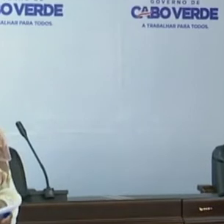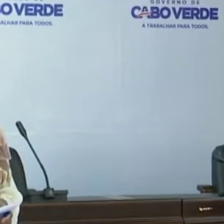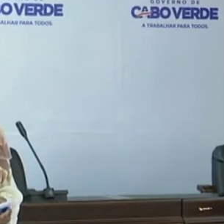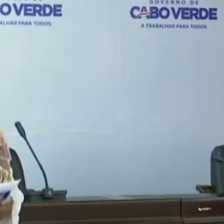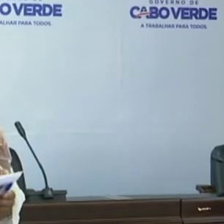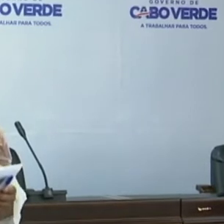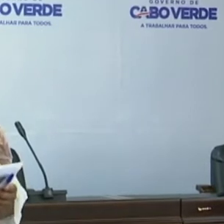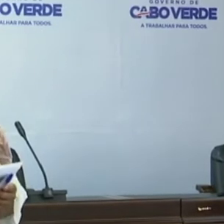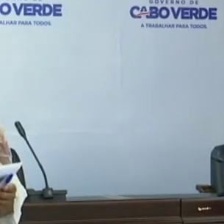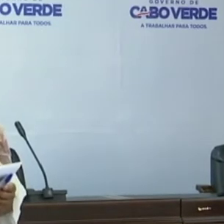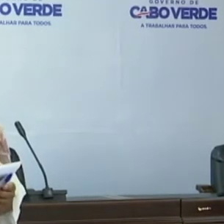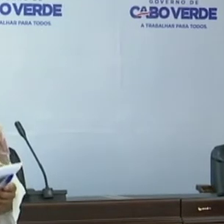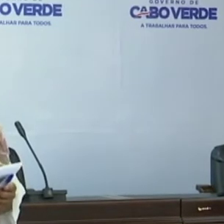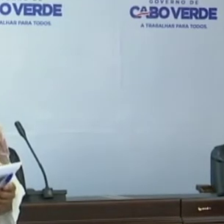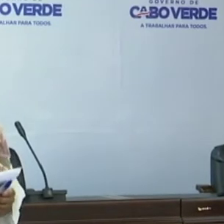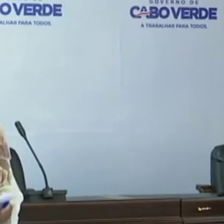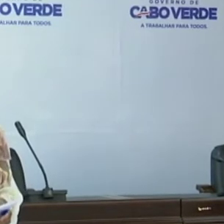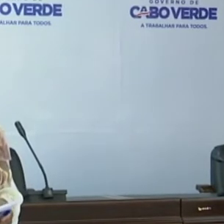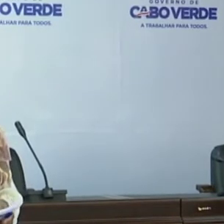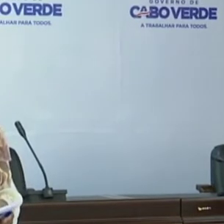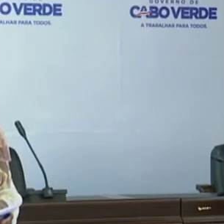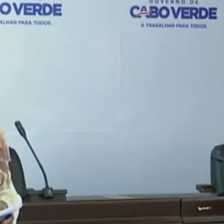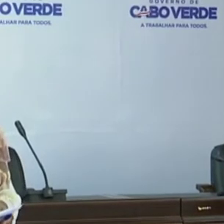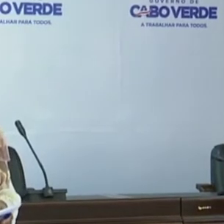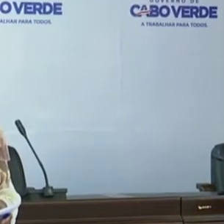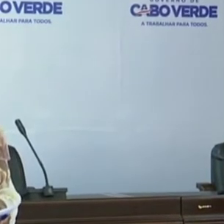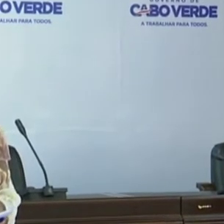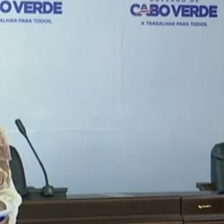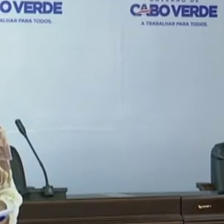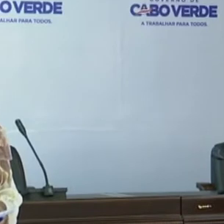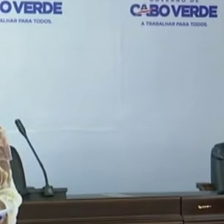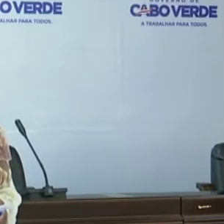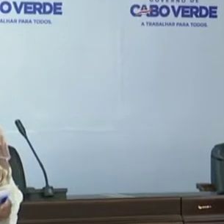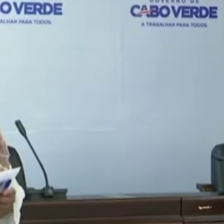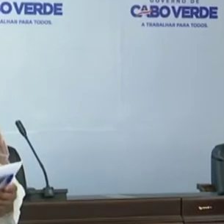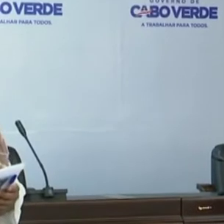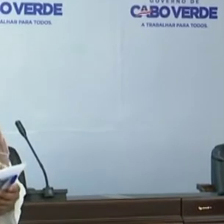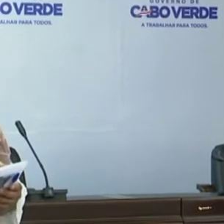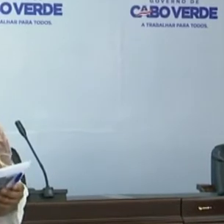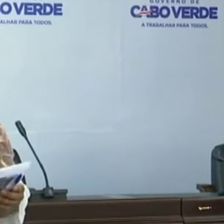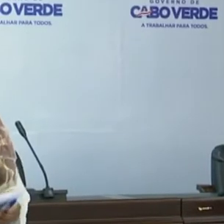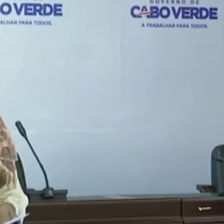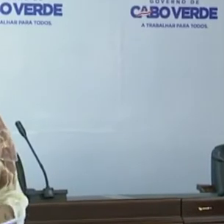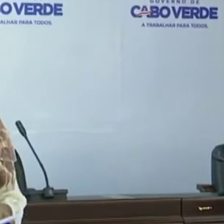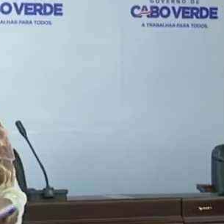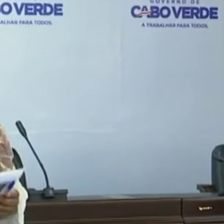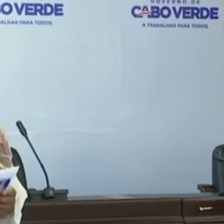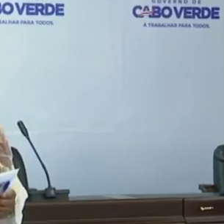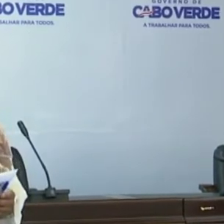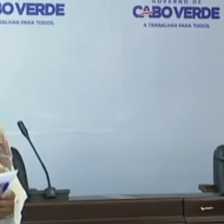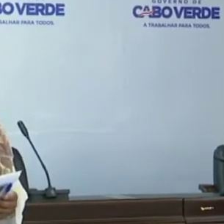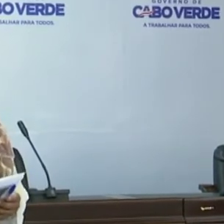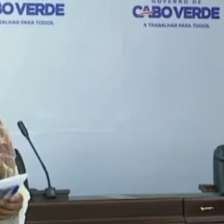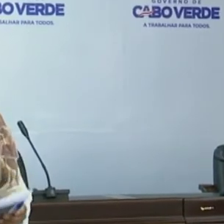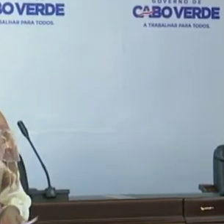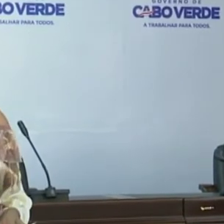concelhos da Ilha do Fogo, teremos 92 casos ativos. Isso significa que estaria à frente da